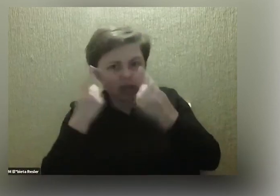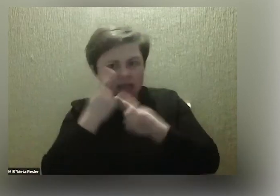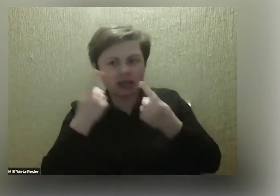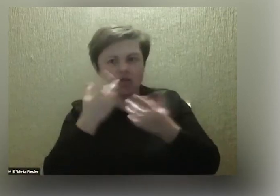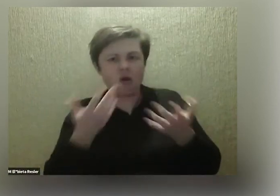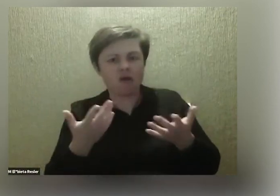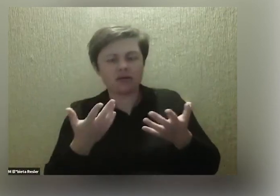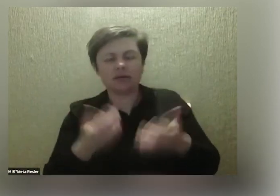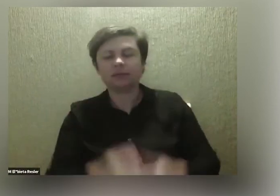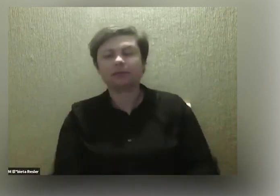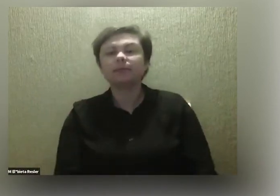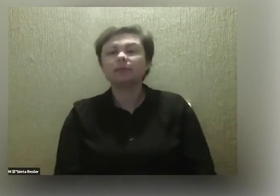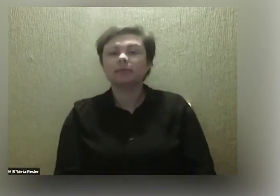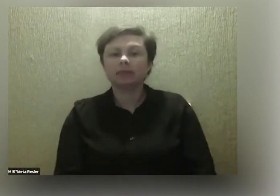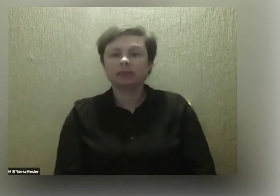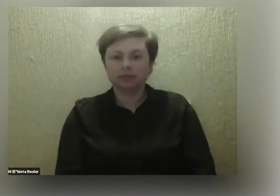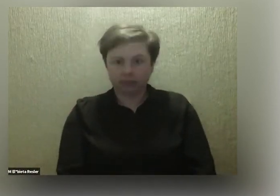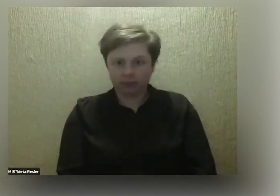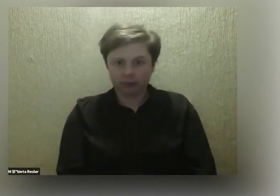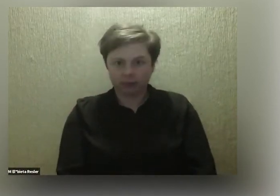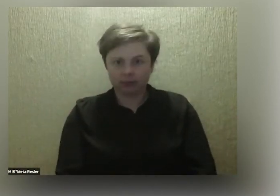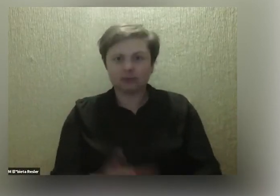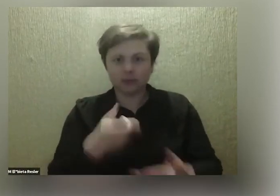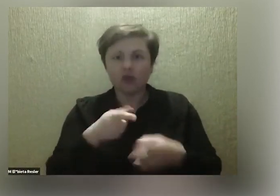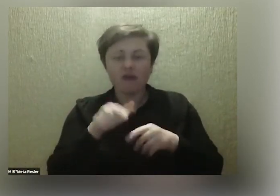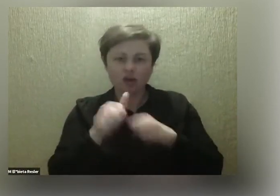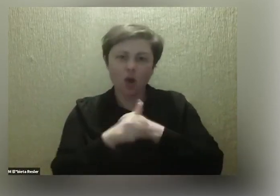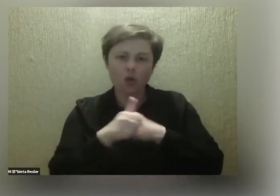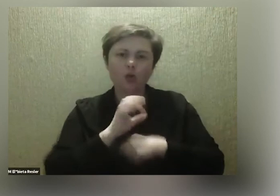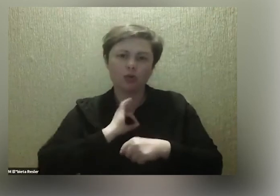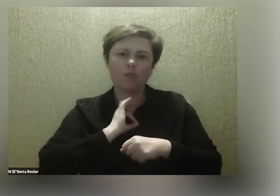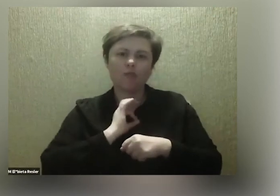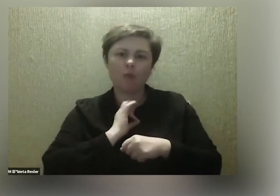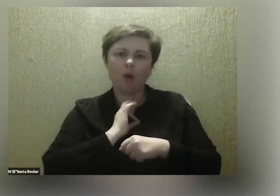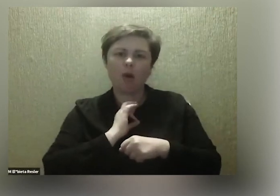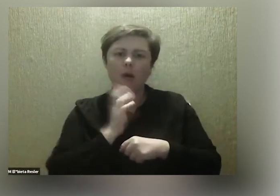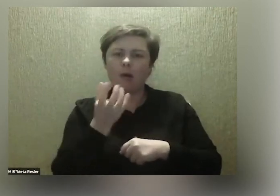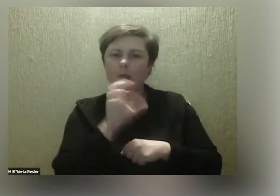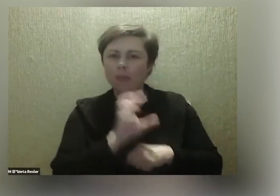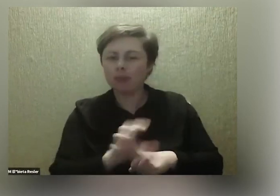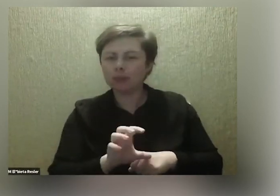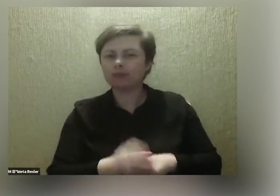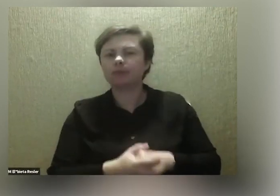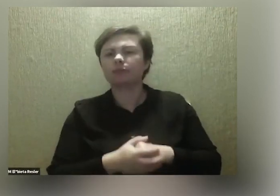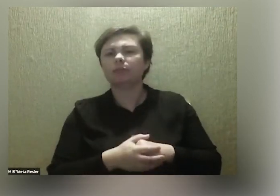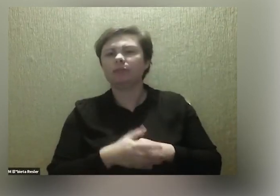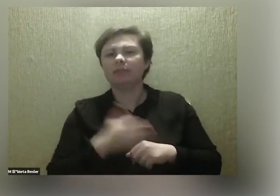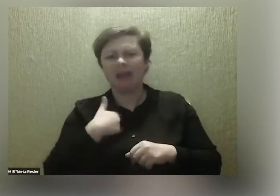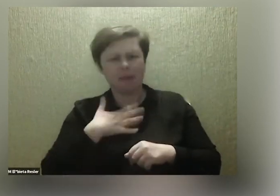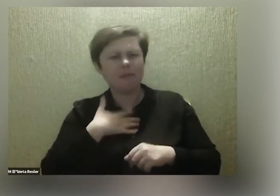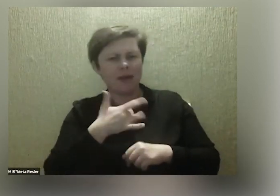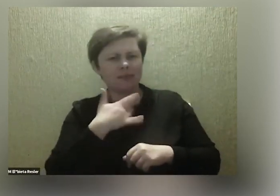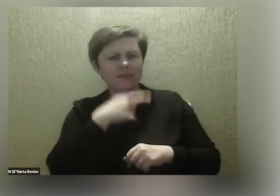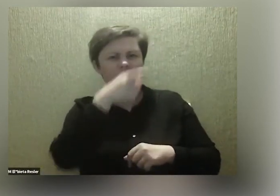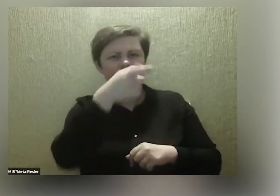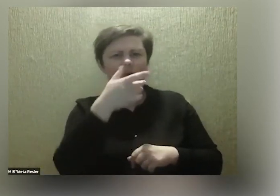Raczej do tego w tym wszystkim dążę faktycznie. No ja mam poczucie, że właśnie jesteś jakimś siewcą